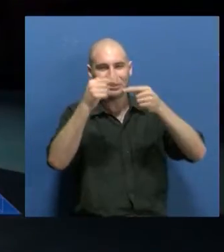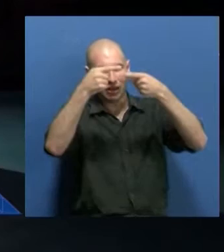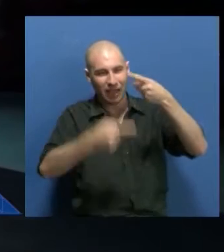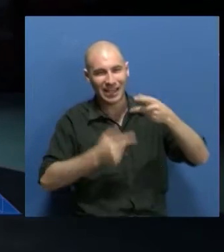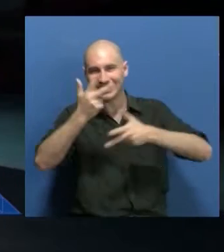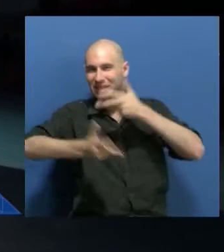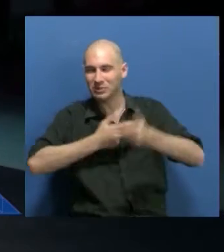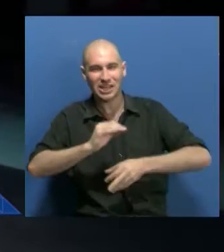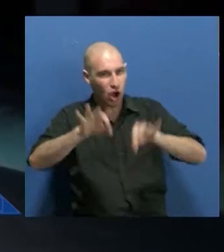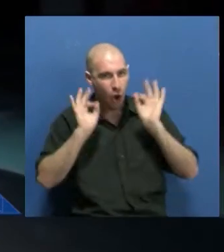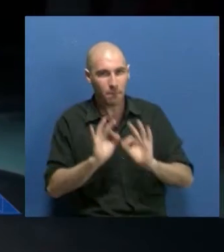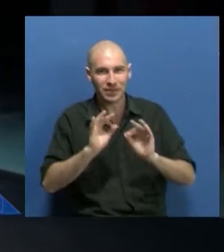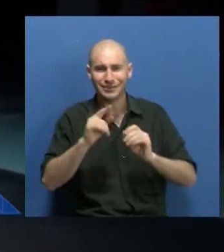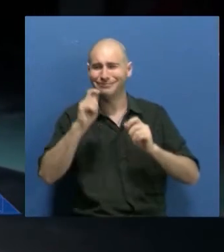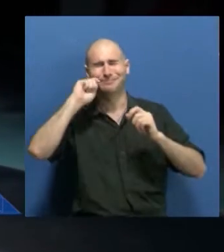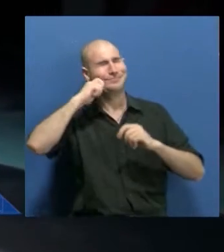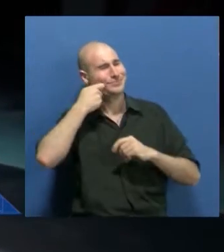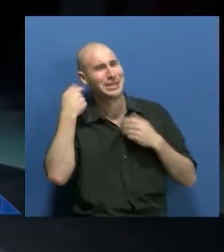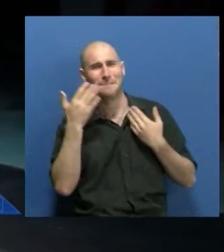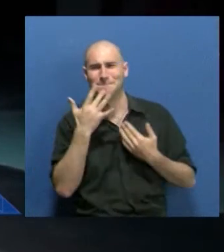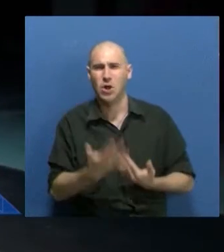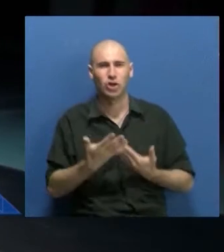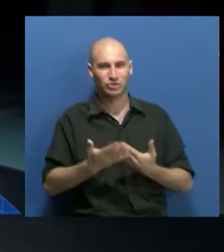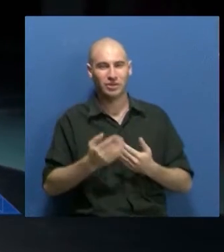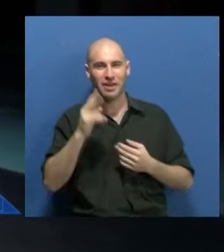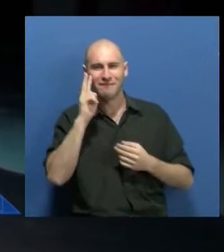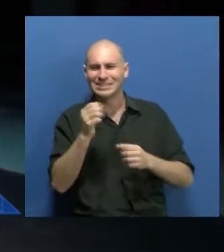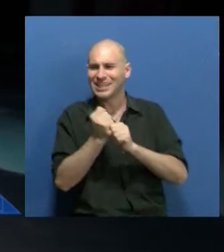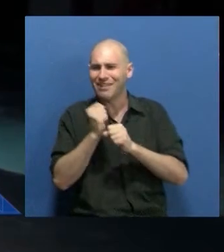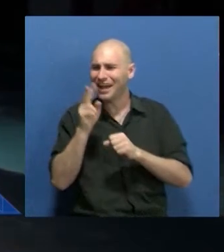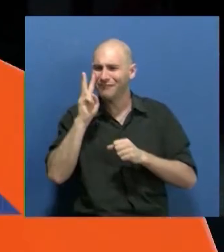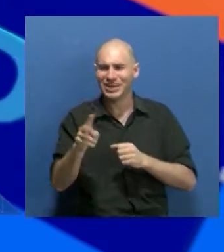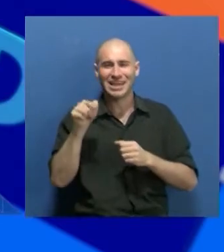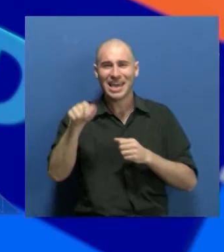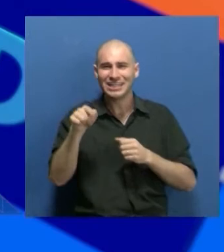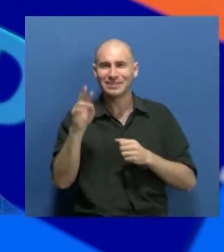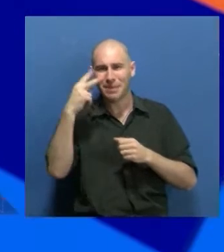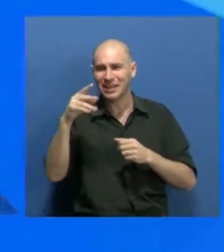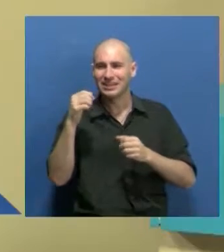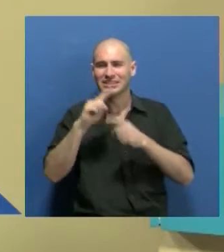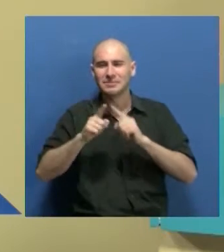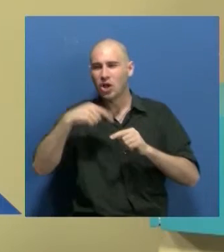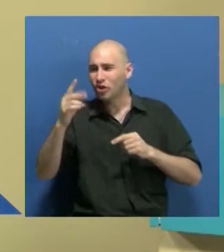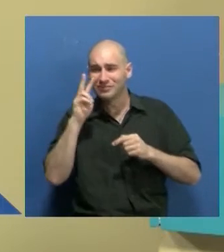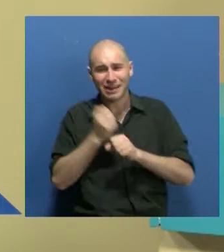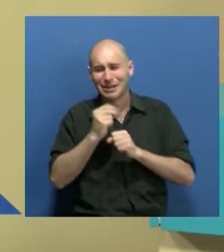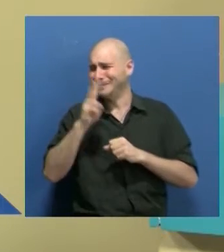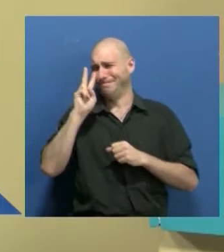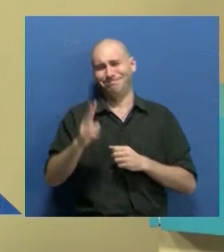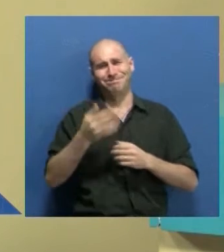señas, que es una maravilla verla trabajar, a ella y a los otros intérpretes, cómo le van dando vida